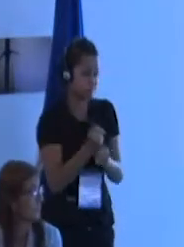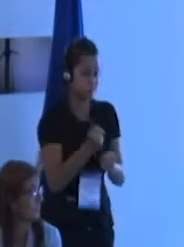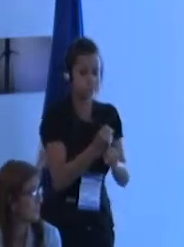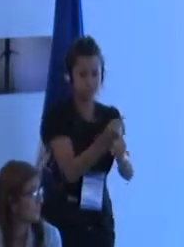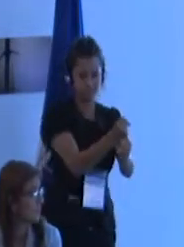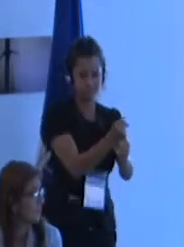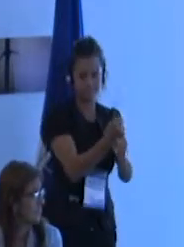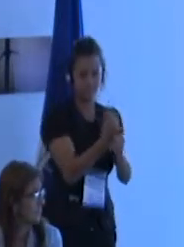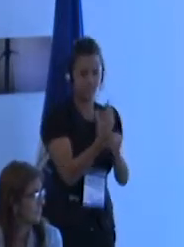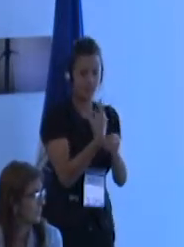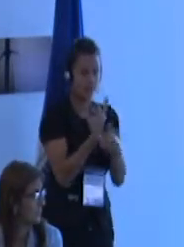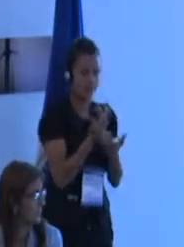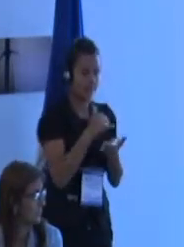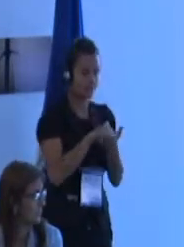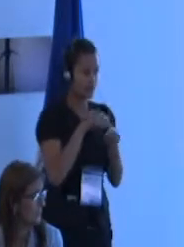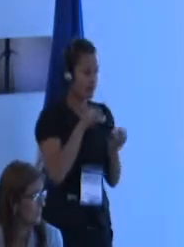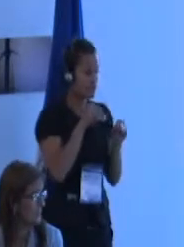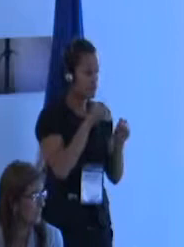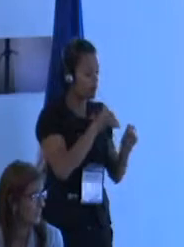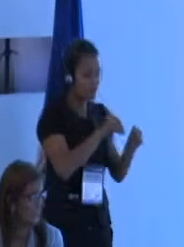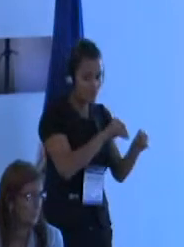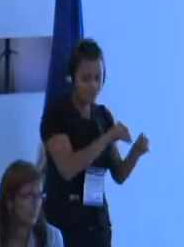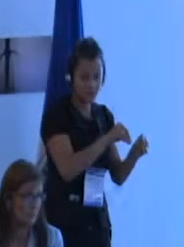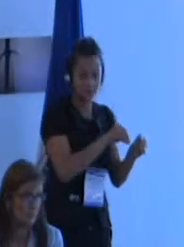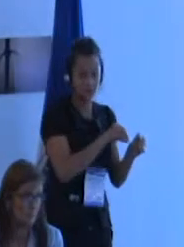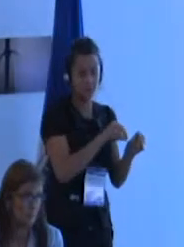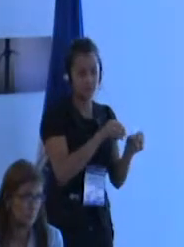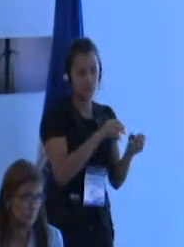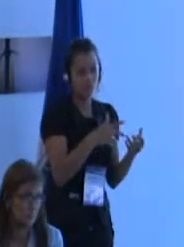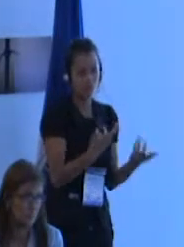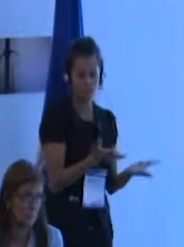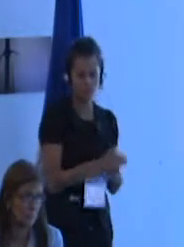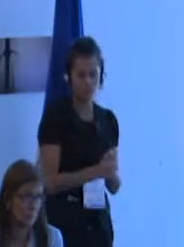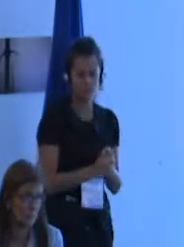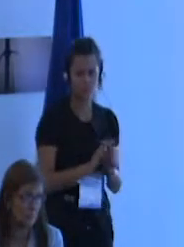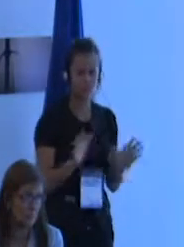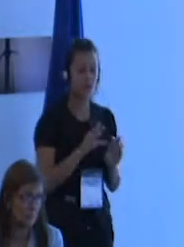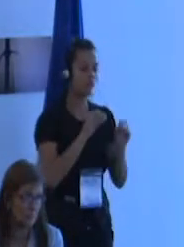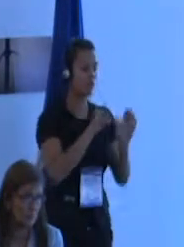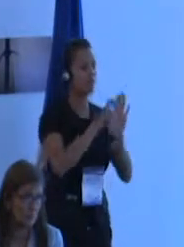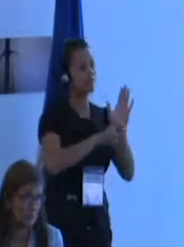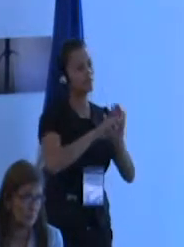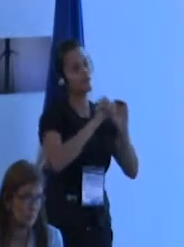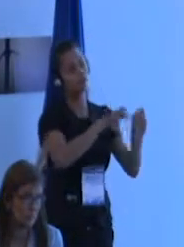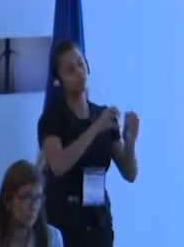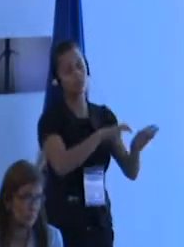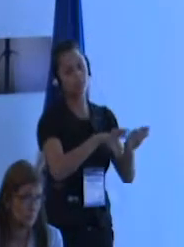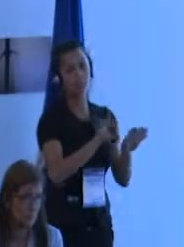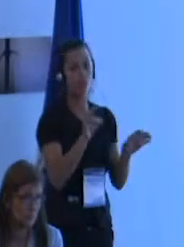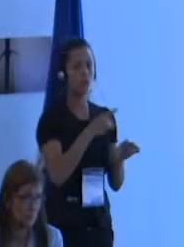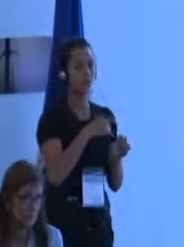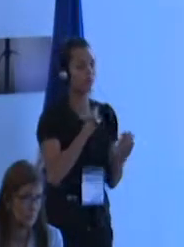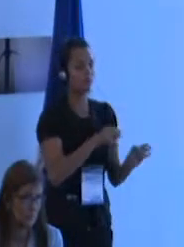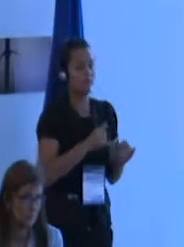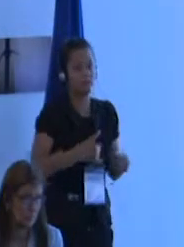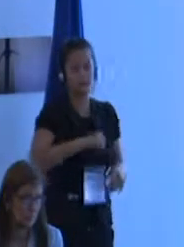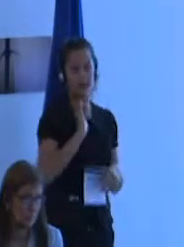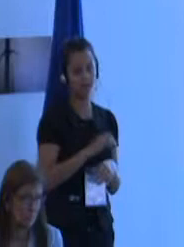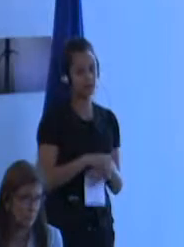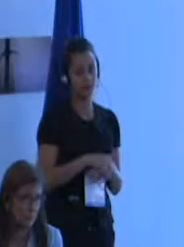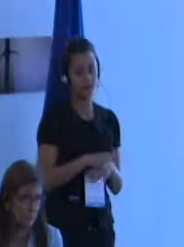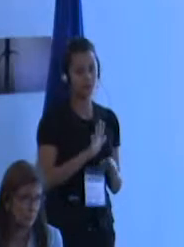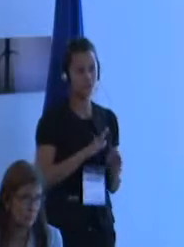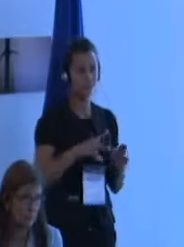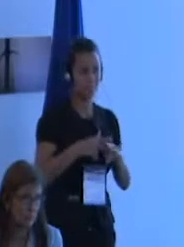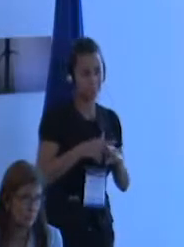formación en estas condiciones no puede ser solamente una formación teórica y en la universidad. Voy a